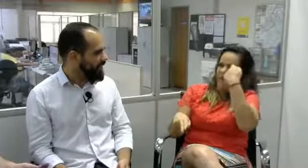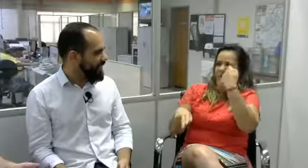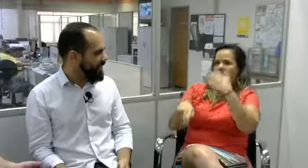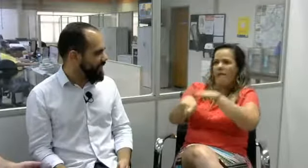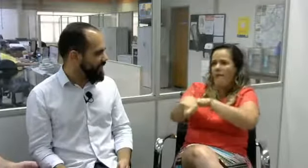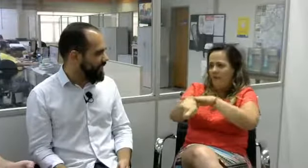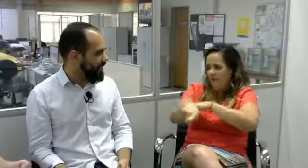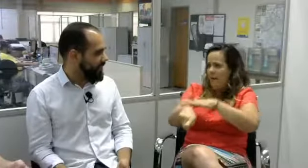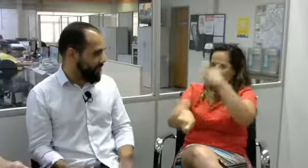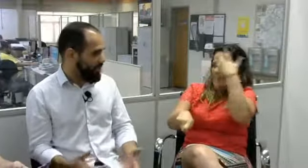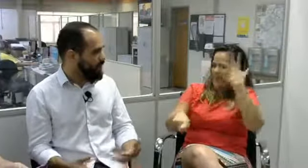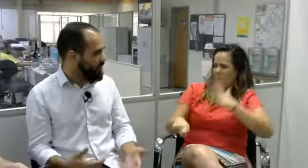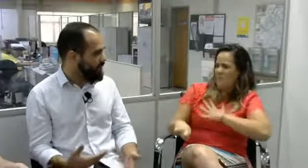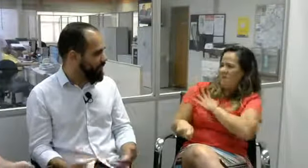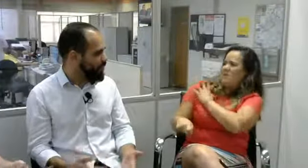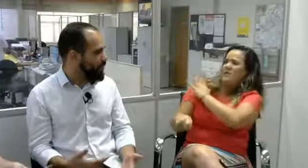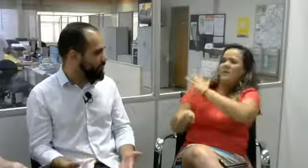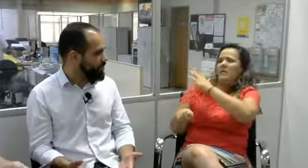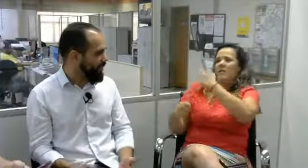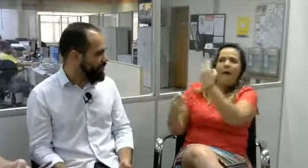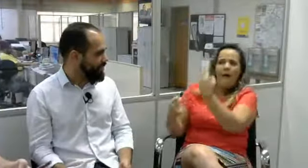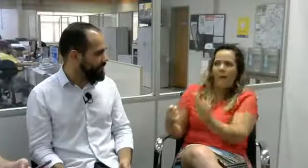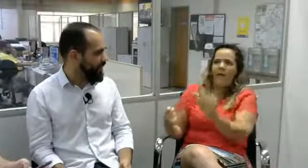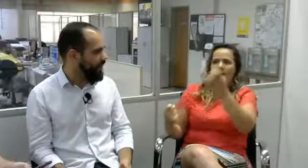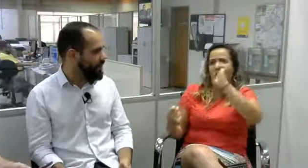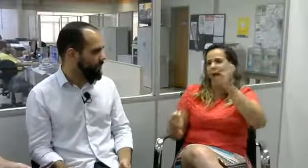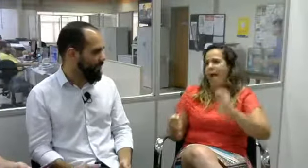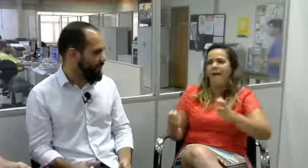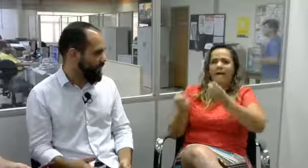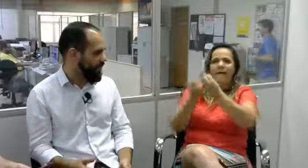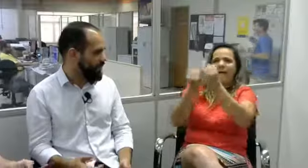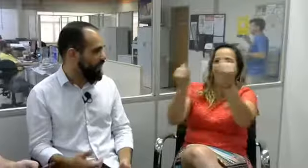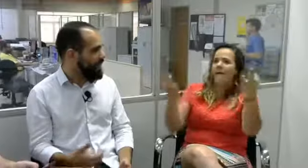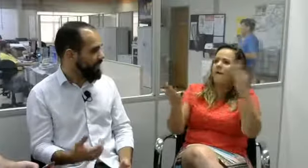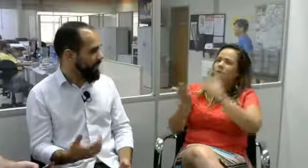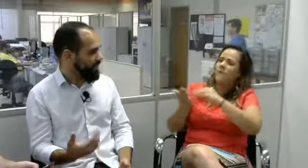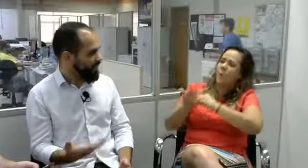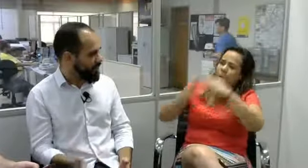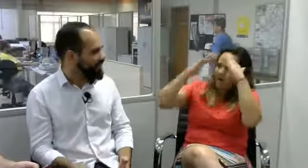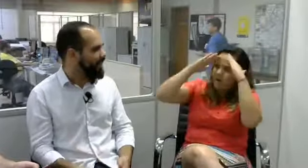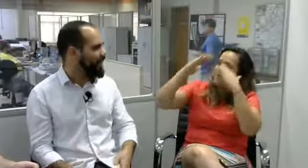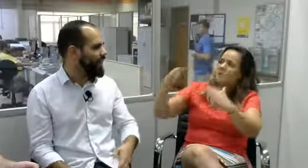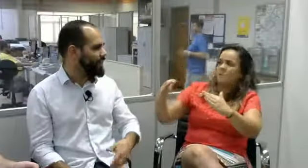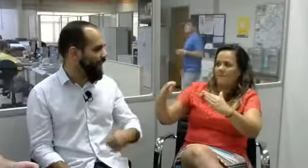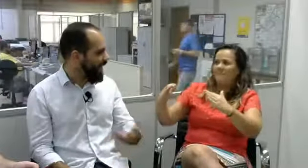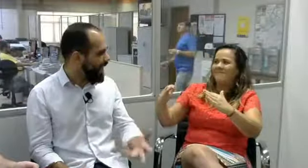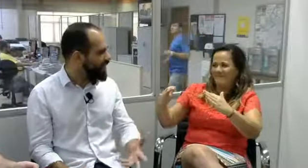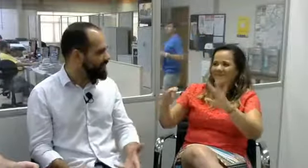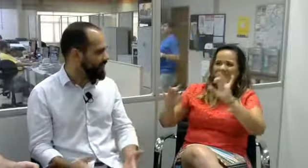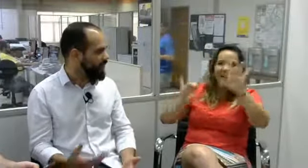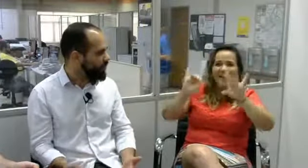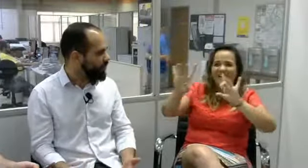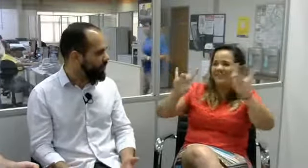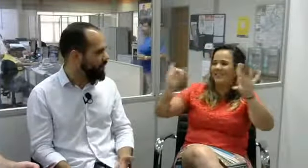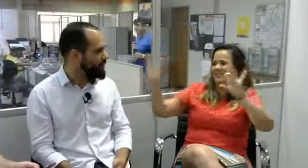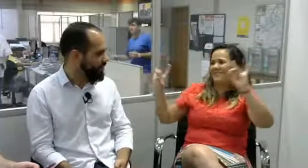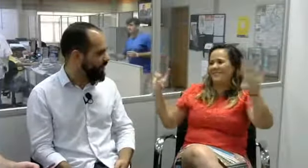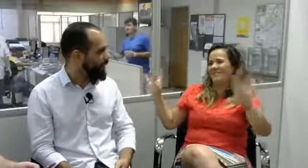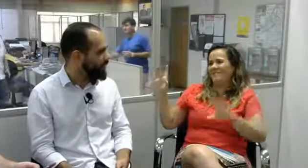E isso já aconteceu com outros temas também, com temas que falam da sexualidade, da raça, da cor, de gênero.